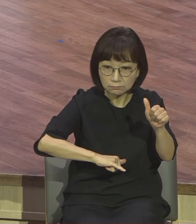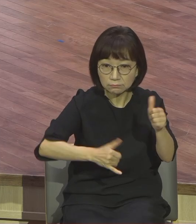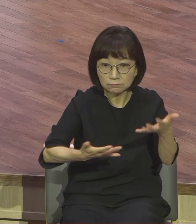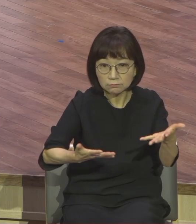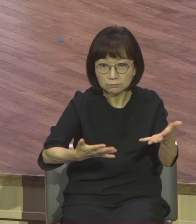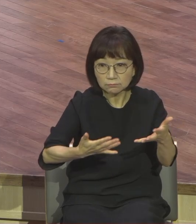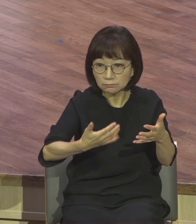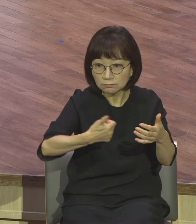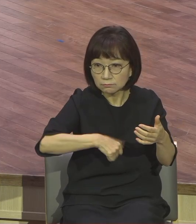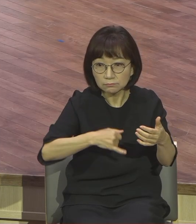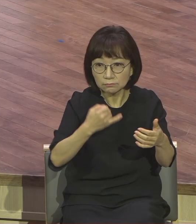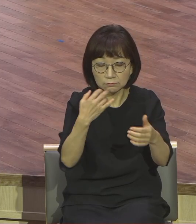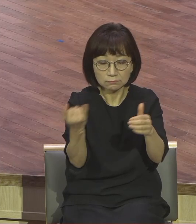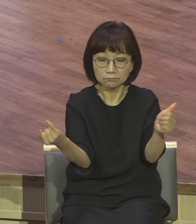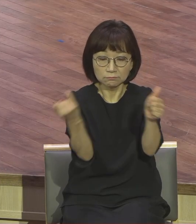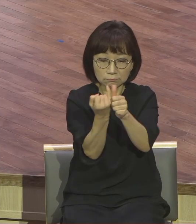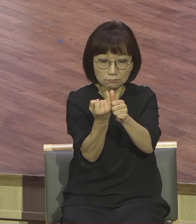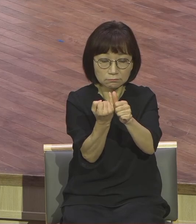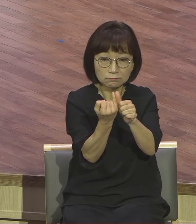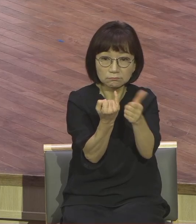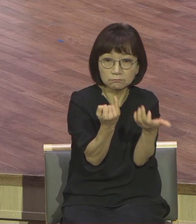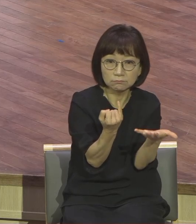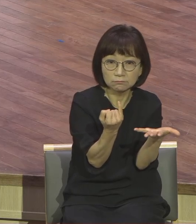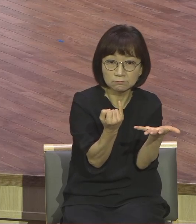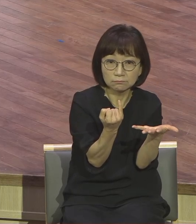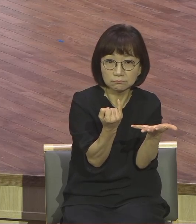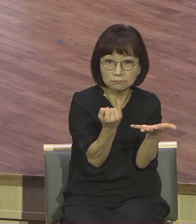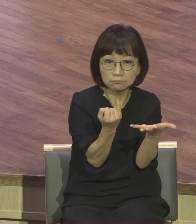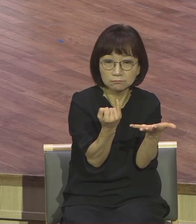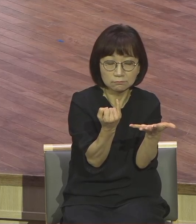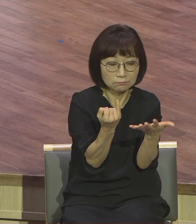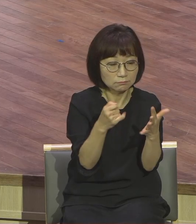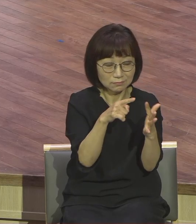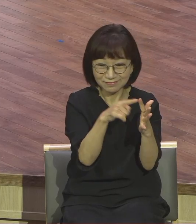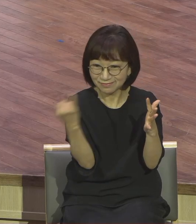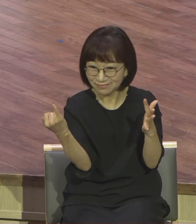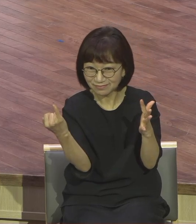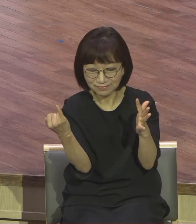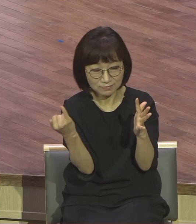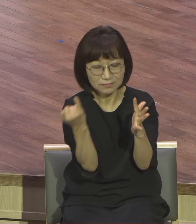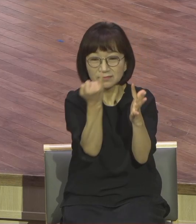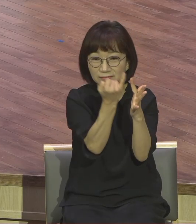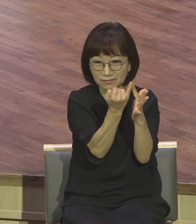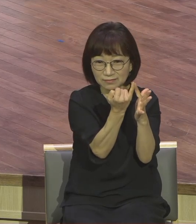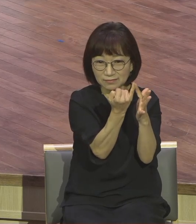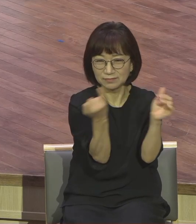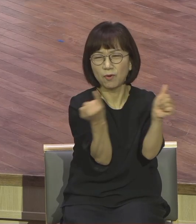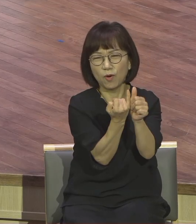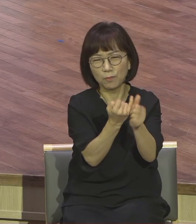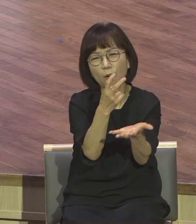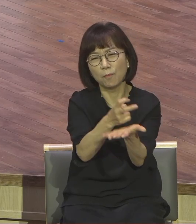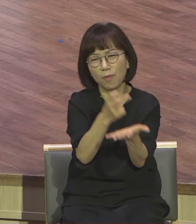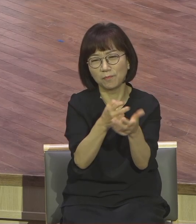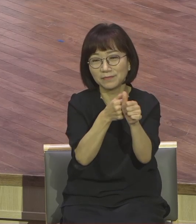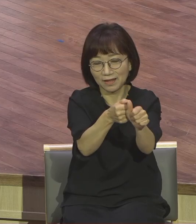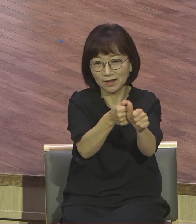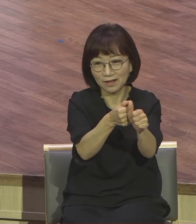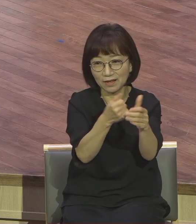맏아들이 죽었어. 둘짜들에게 또 그 형수에게 법이 그랬습니다. 형수에게 또 그렇게